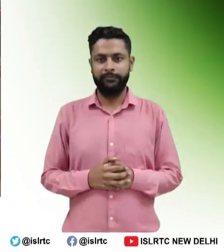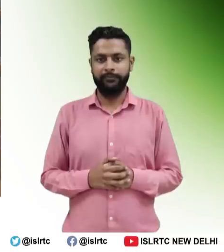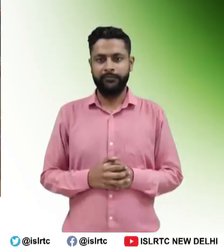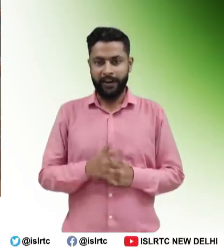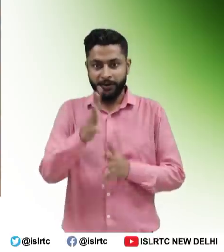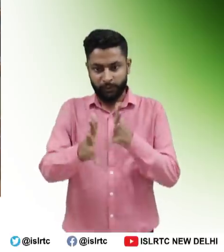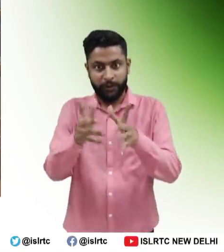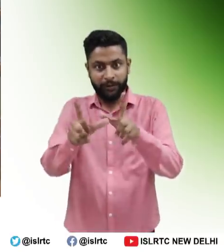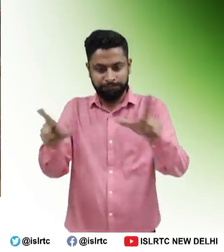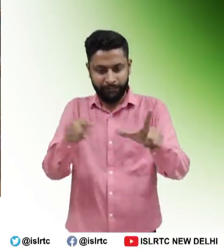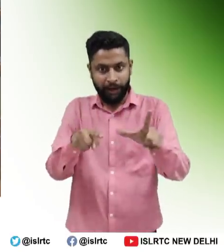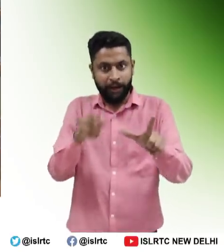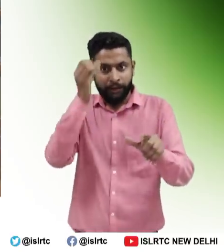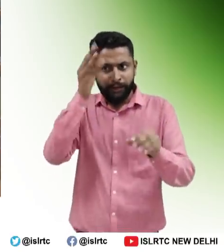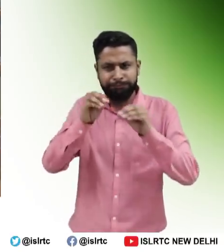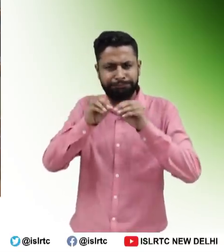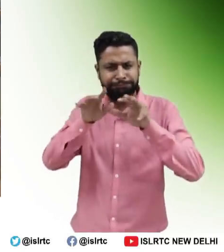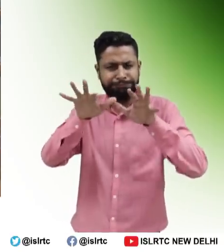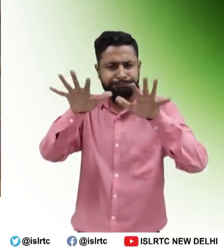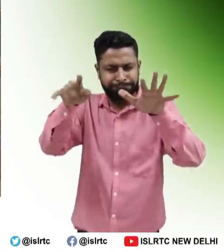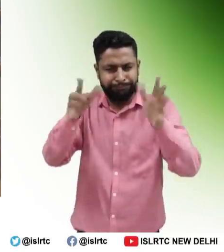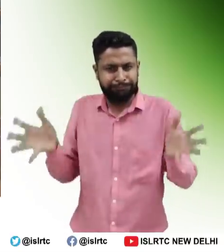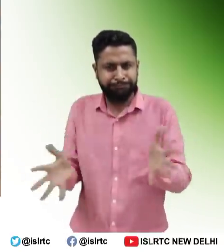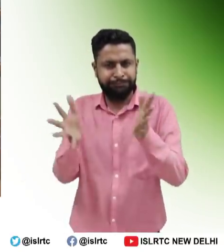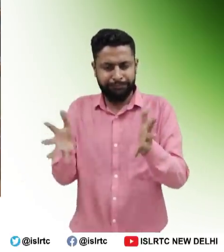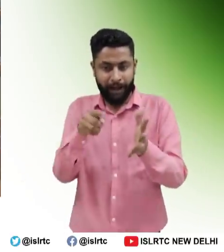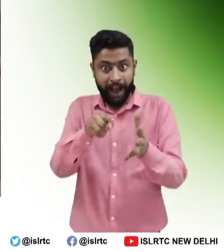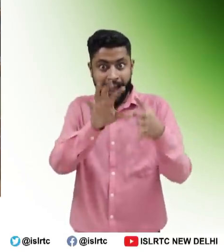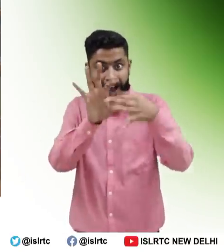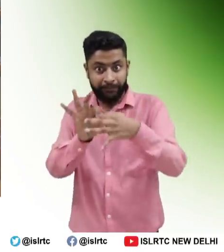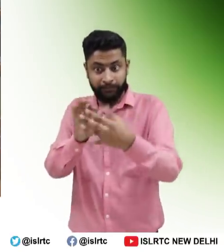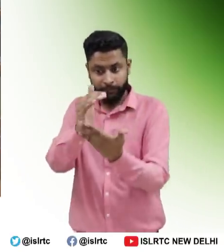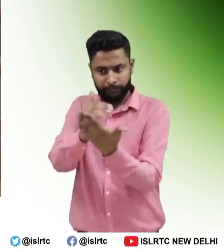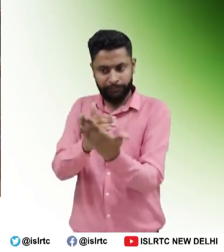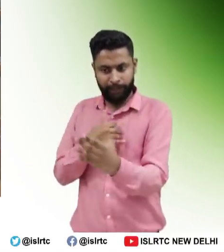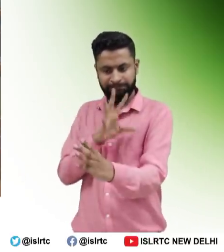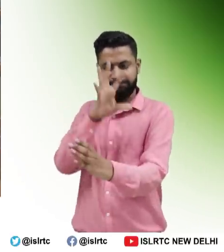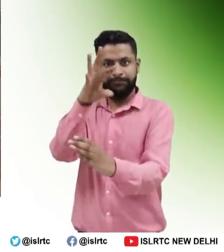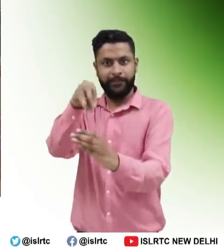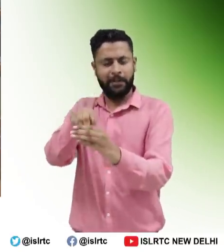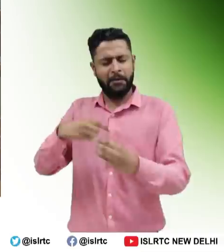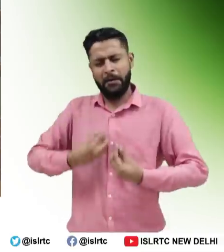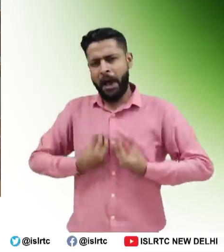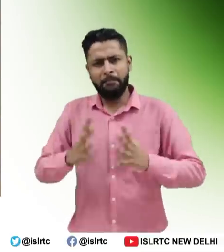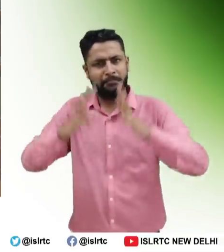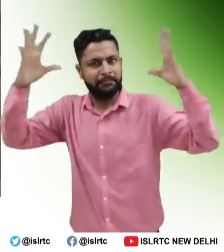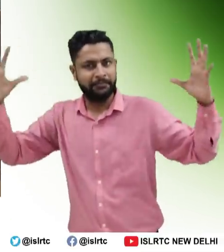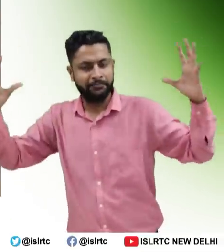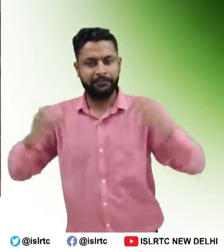सांकेतिक भासा के बारे में जागुरुकता को बढ़ावा देने के लिए मनाया जा रहे इस कार्यक्रम से जूड कार मुझे